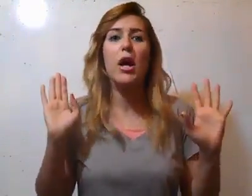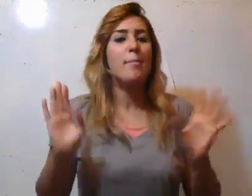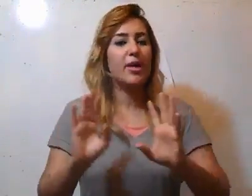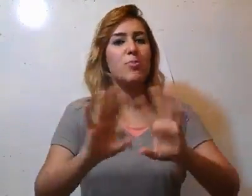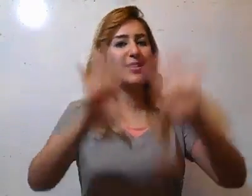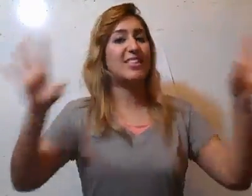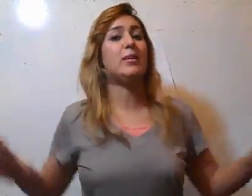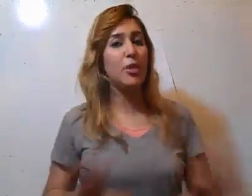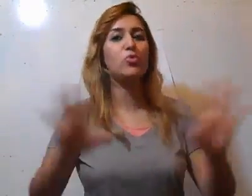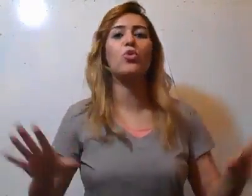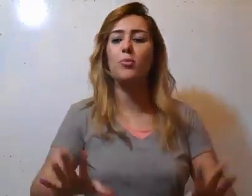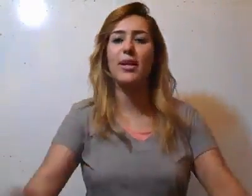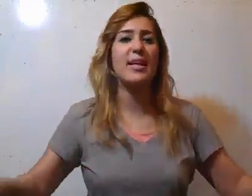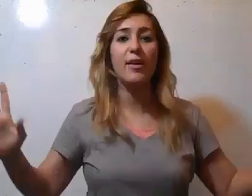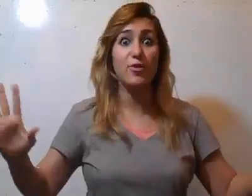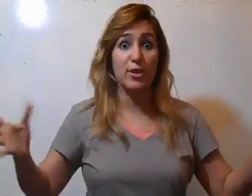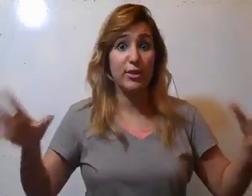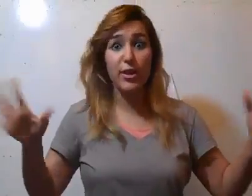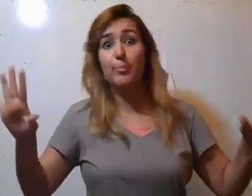مكيش بقى تسحينين وتقوليوه وعمل كزا حاجة في نفس الوقت. لان الراجل